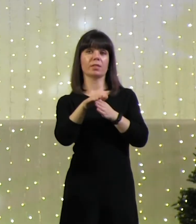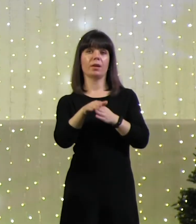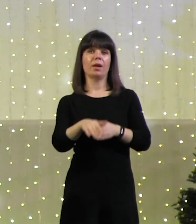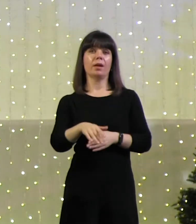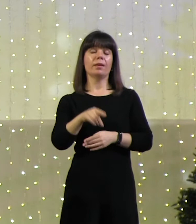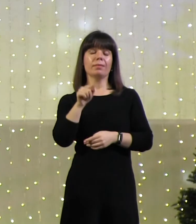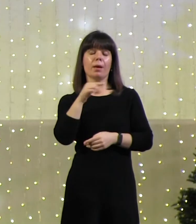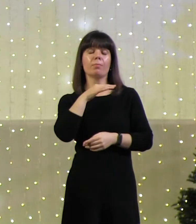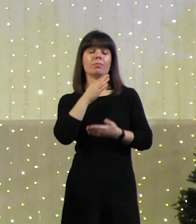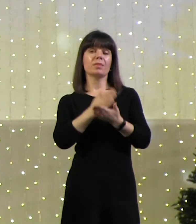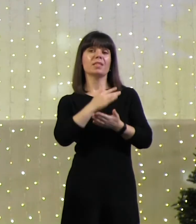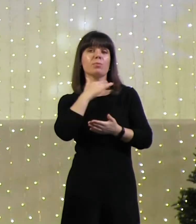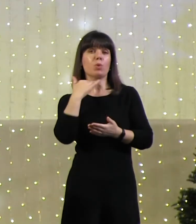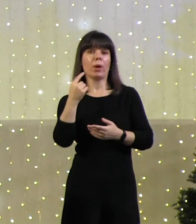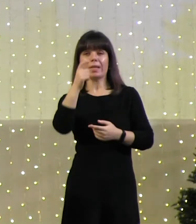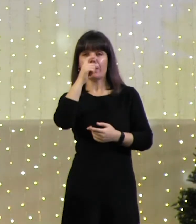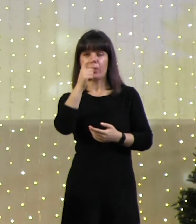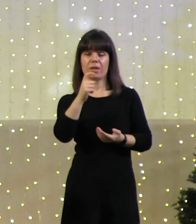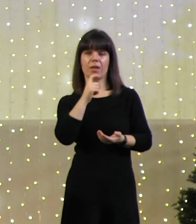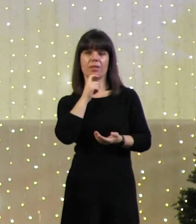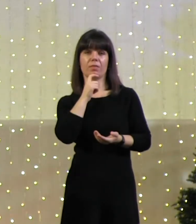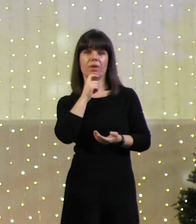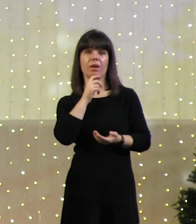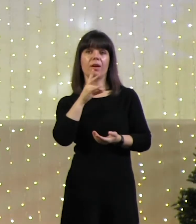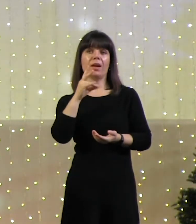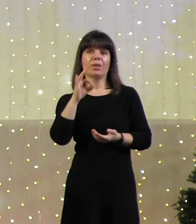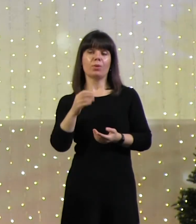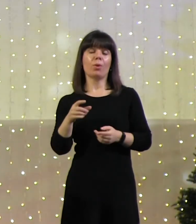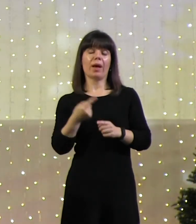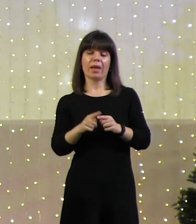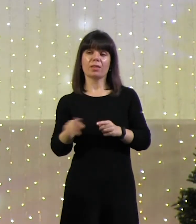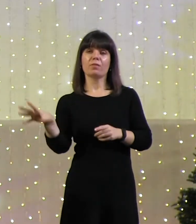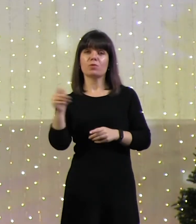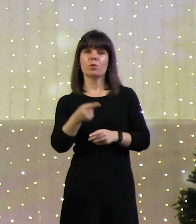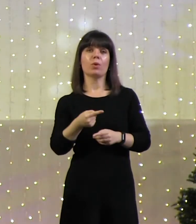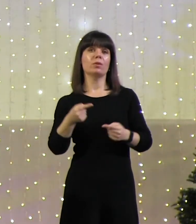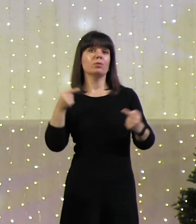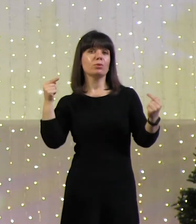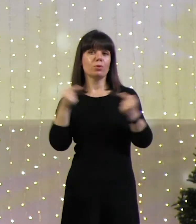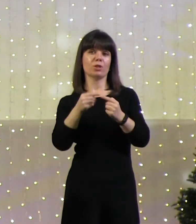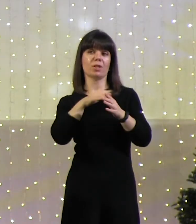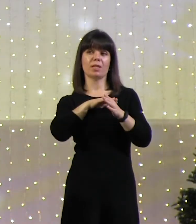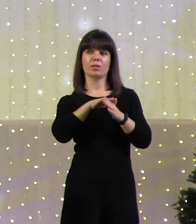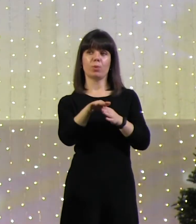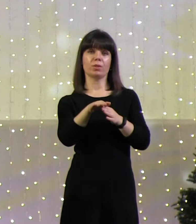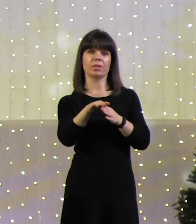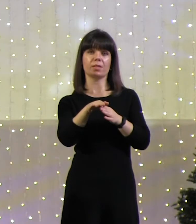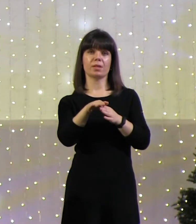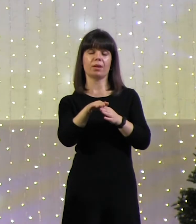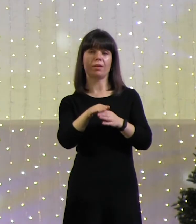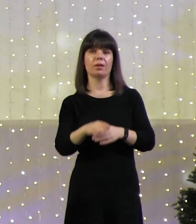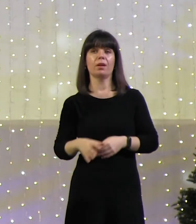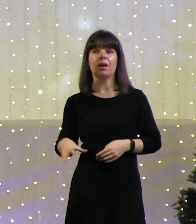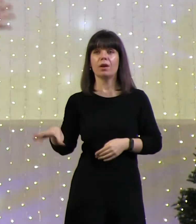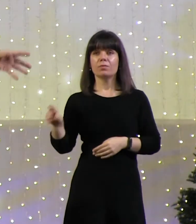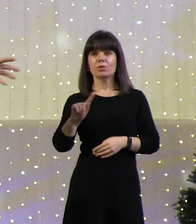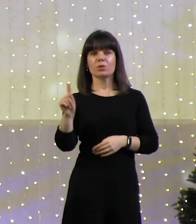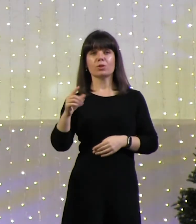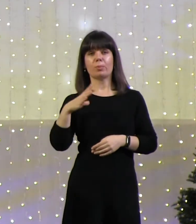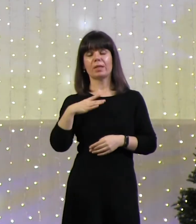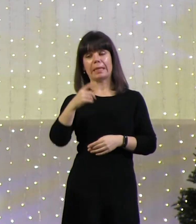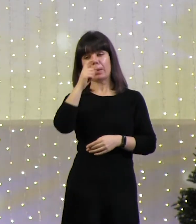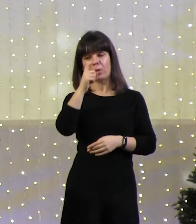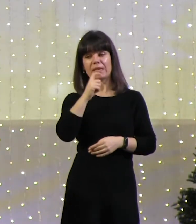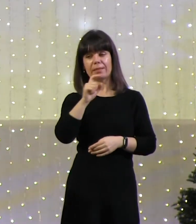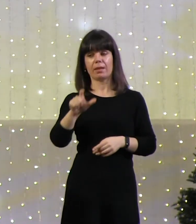непонятно. Оно же еще не исполнилось, но оно исполнится в точности. Как все то, что было непонятно людям в